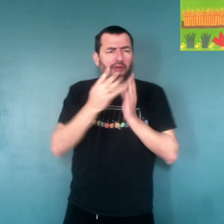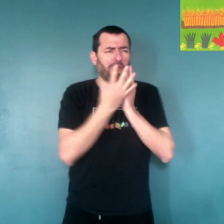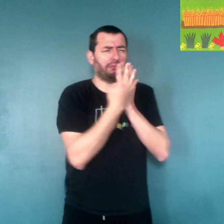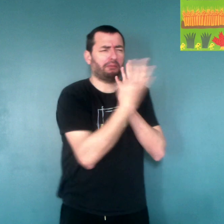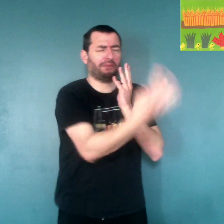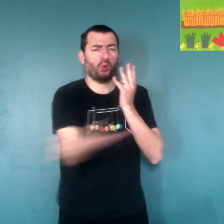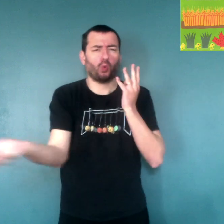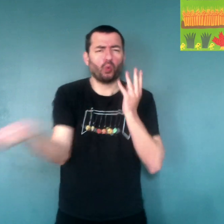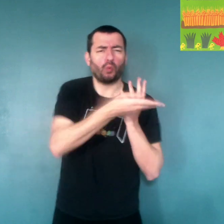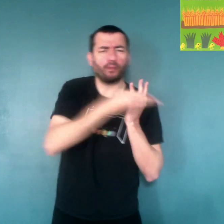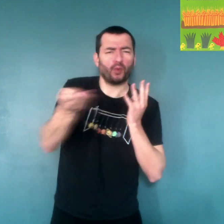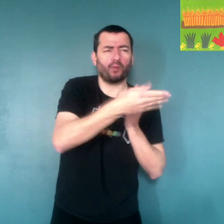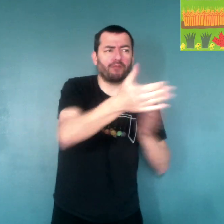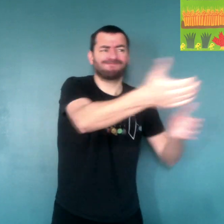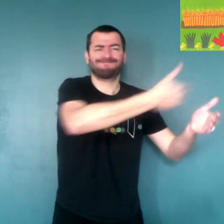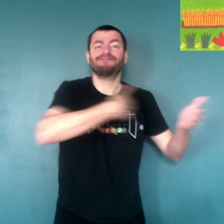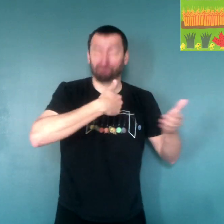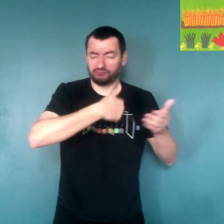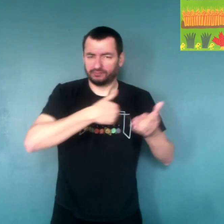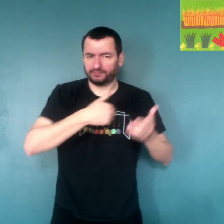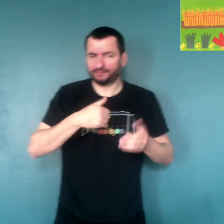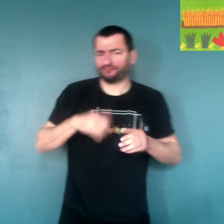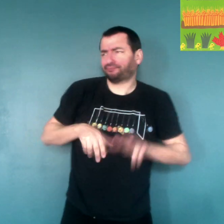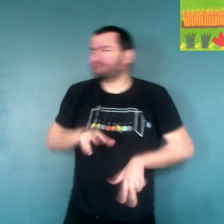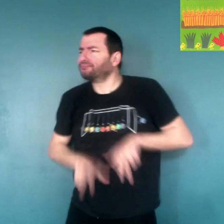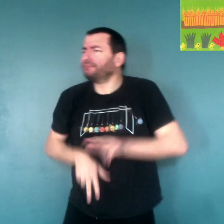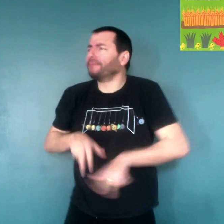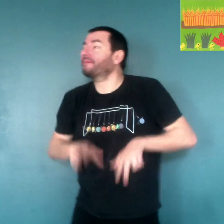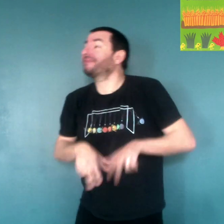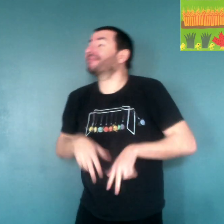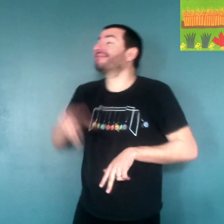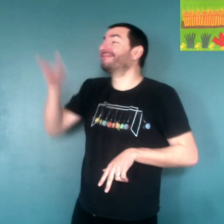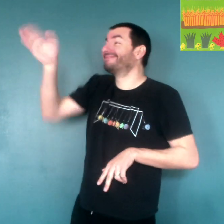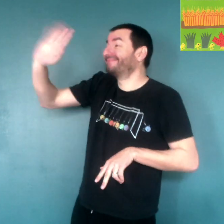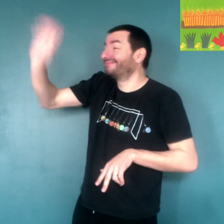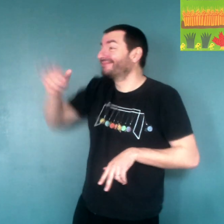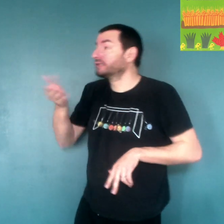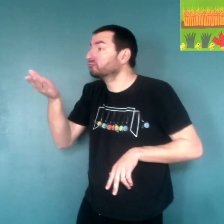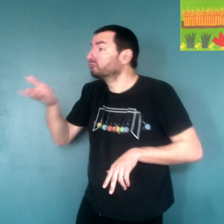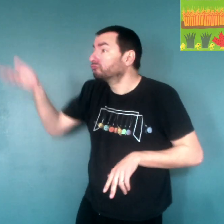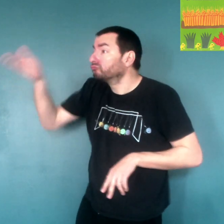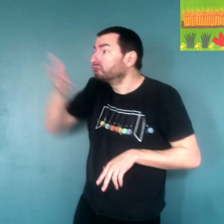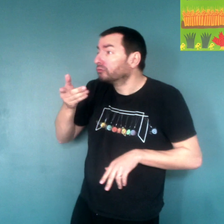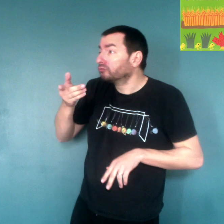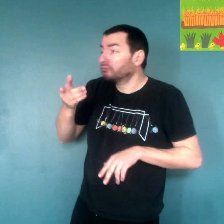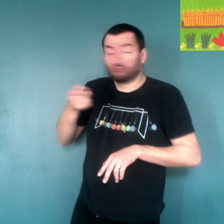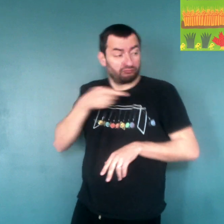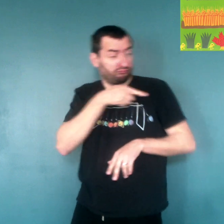Oh, je vais aller leur demander de m'aider à faucher le blé. Eh les amis,